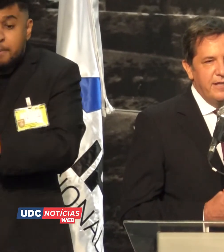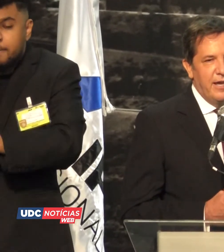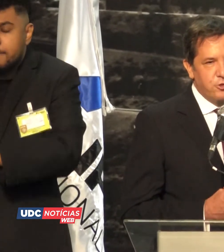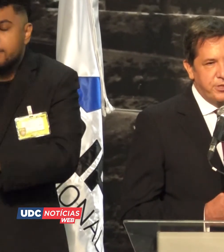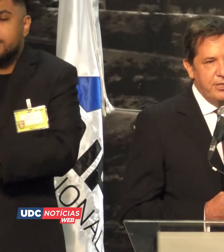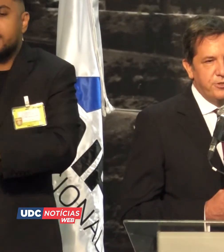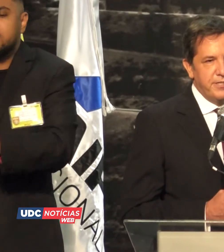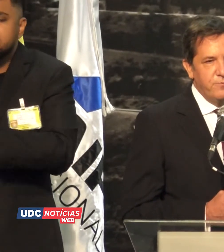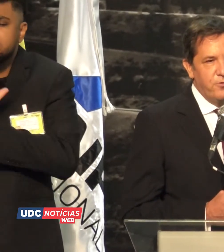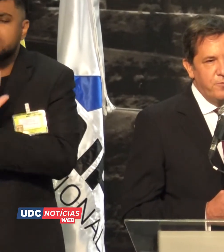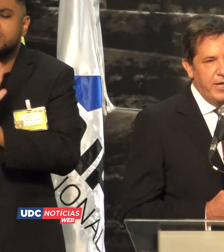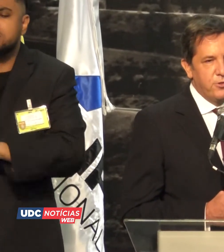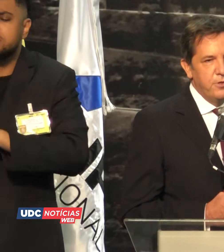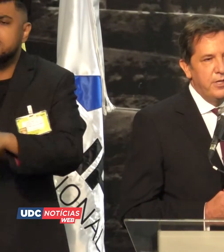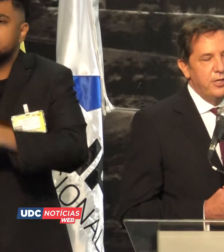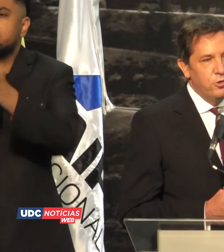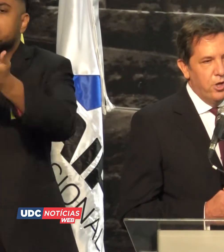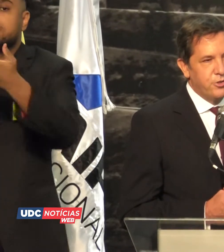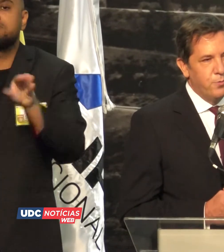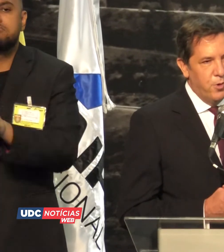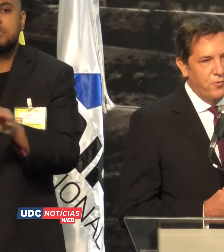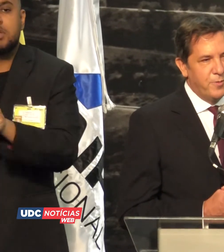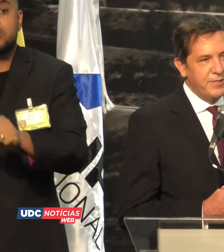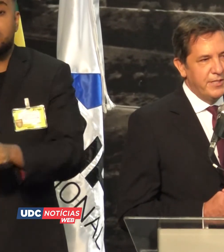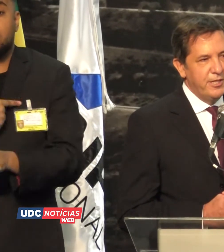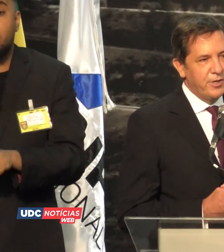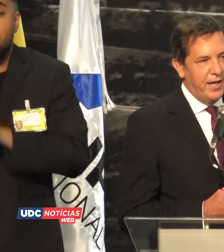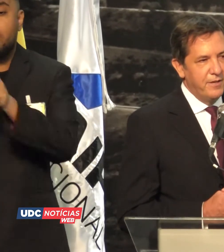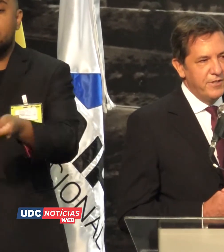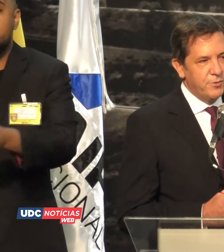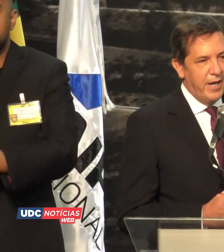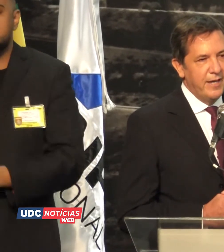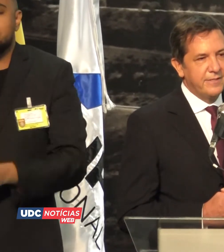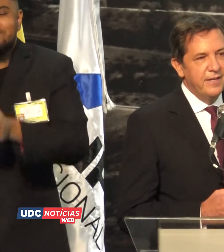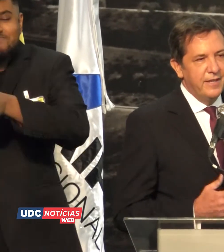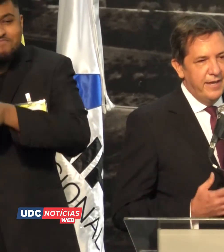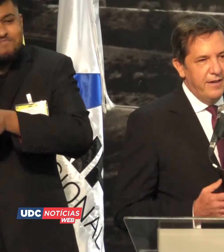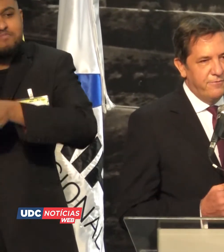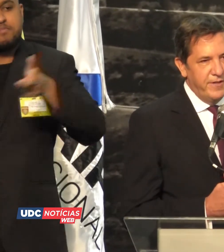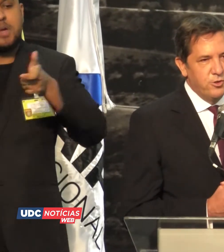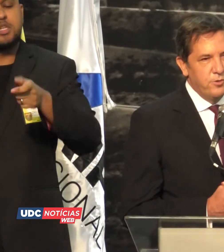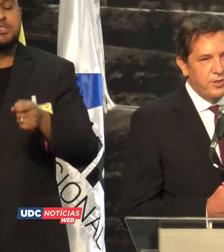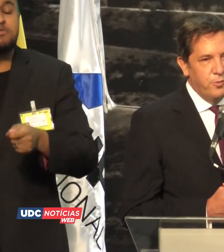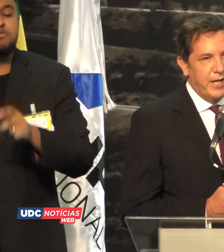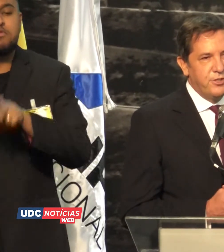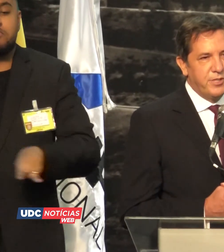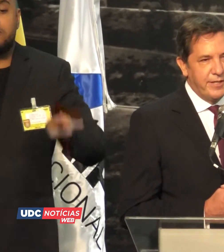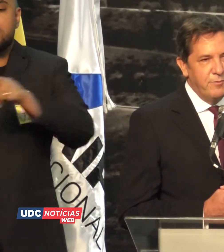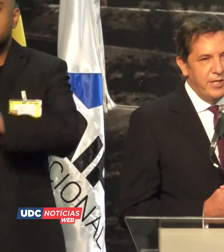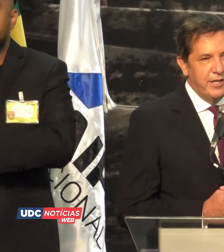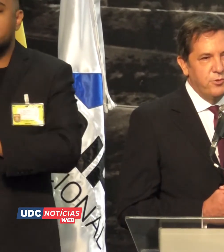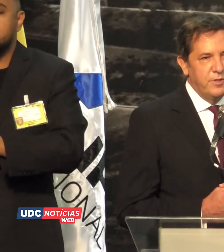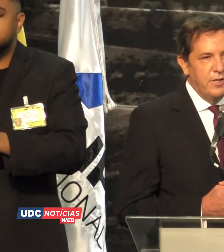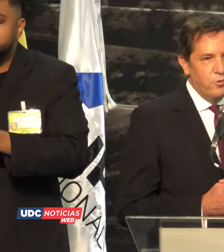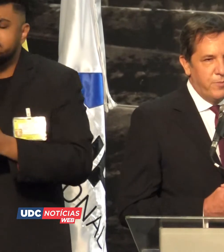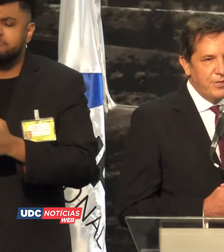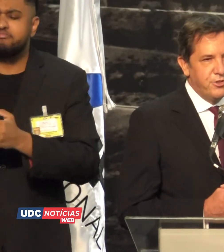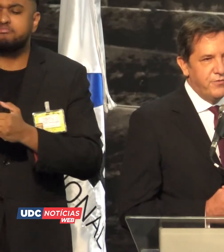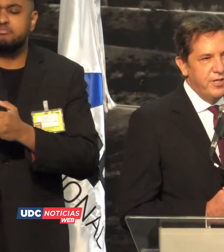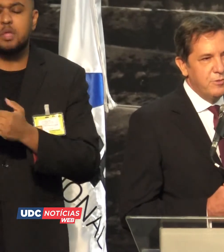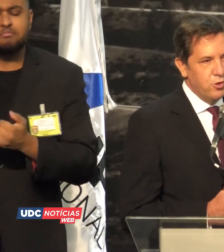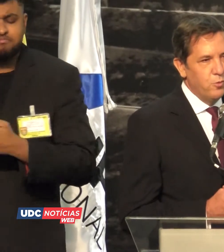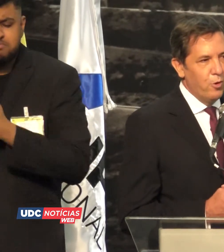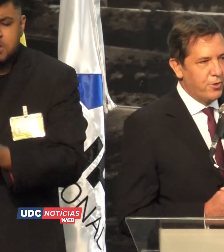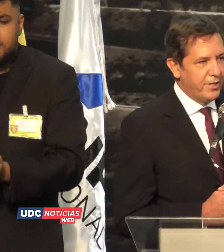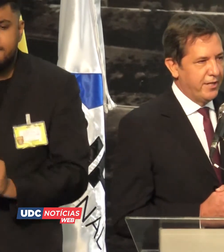mais ajudando o desenvolvimento e o nosso povo brasileiro cada vez mais vendo que o Brasil está caminhando com